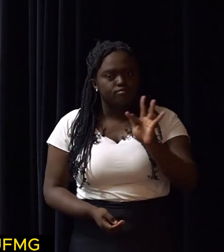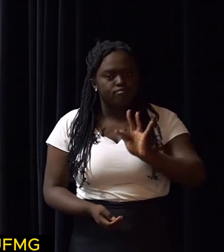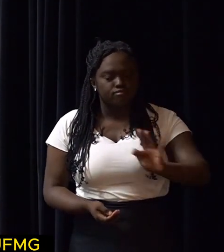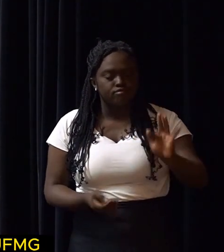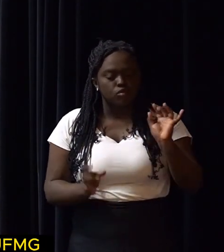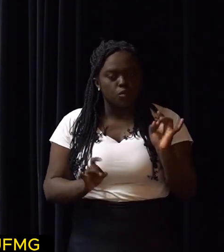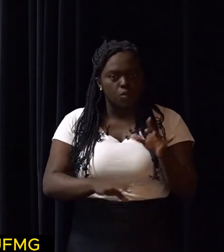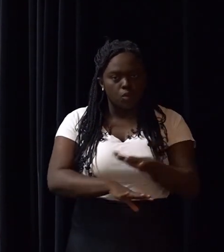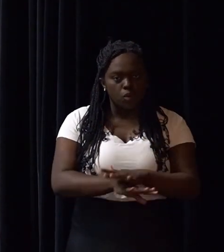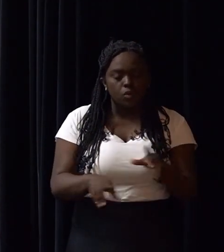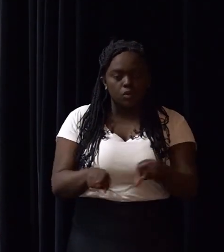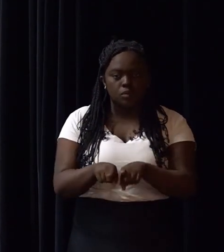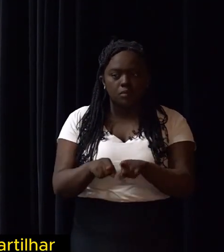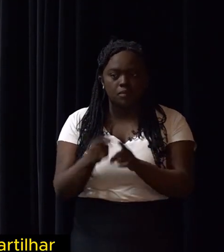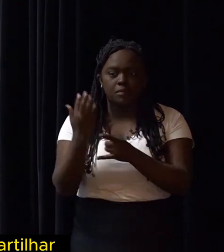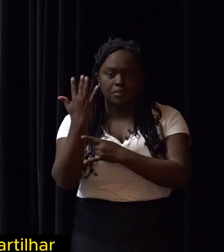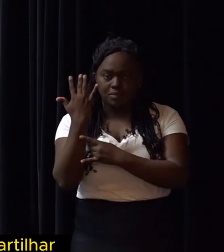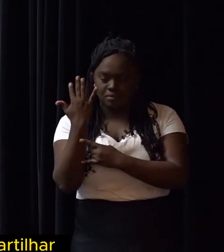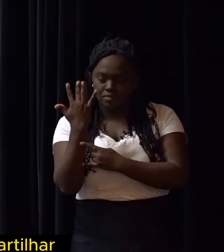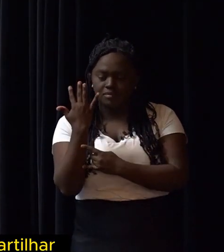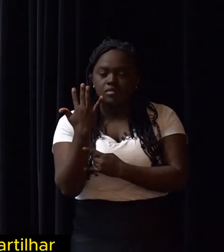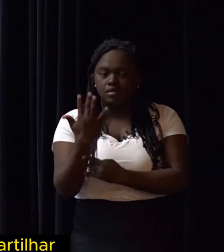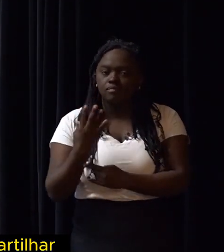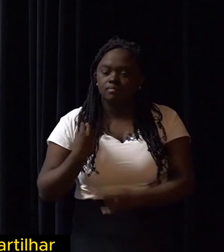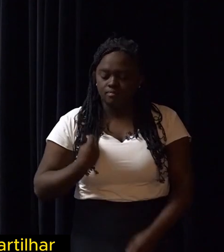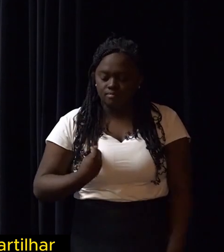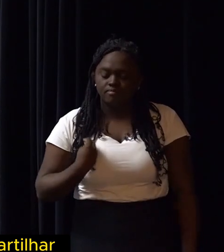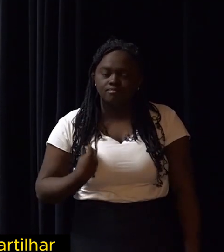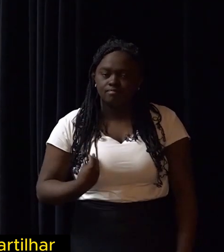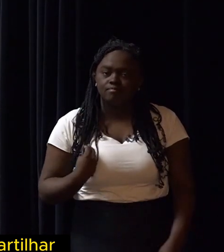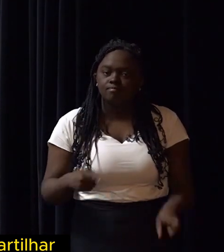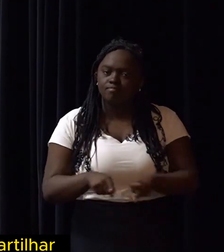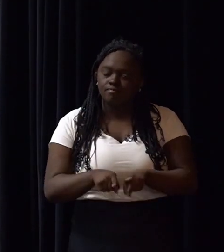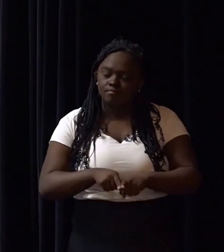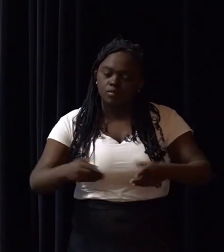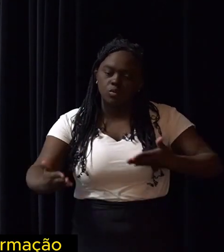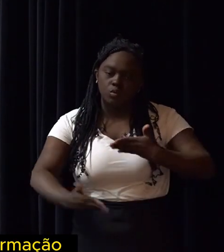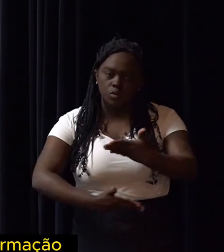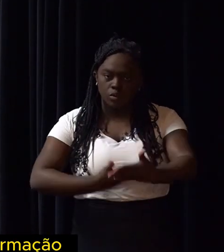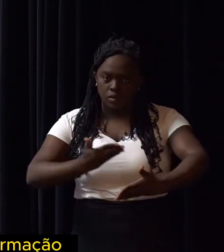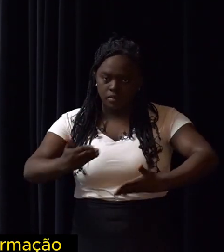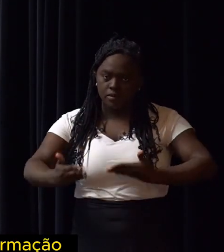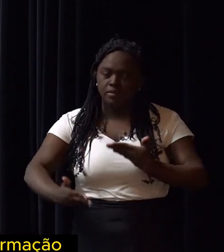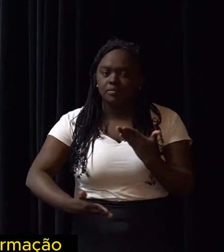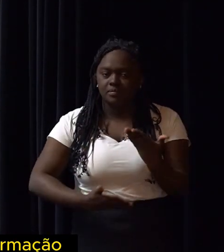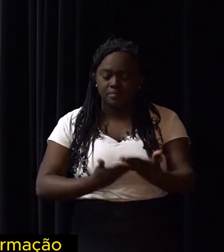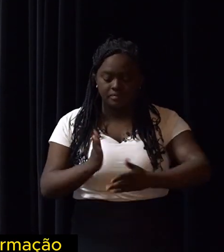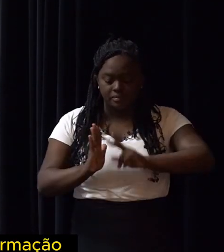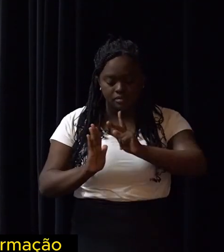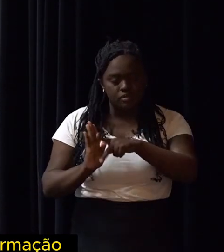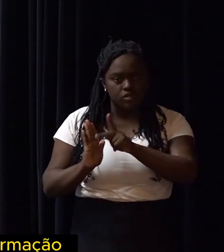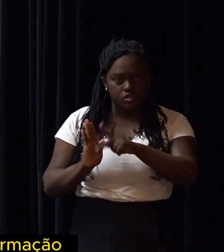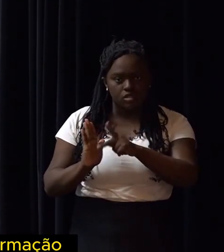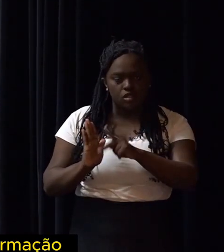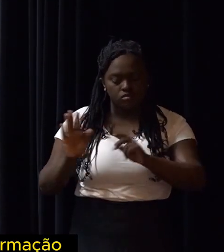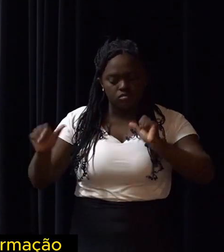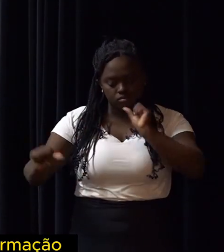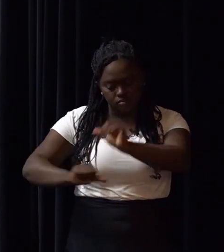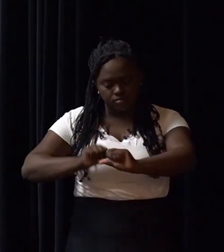logo de pronto, ao FMG a comparecer e compartilhar este projeto de